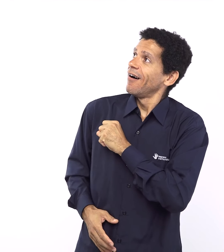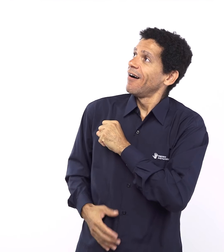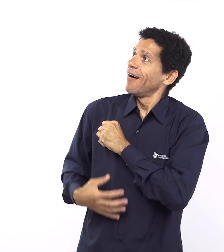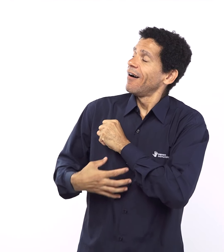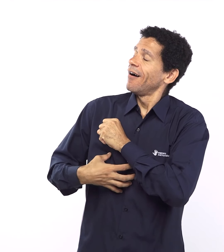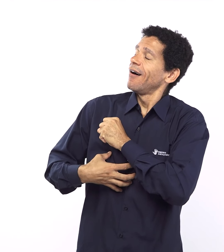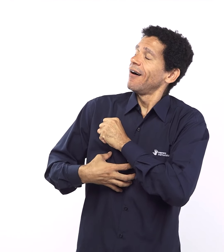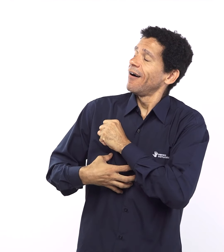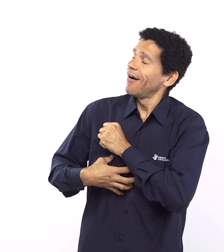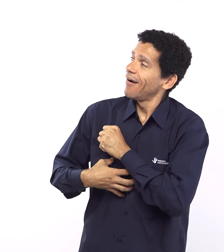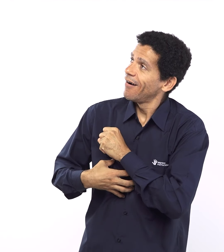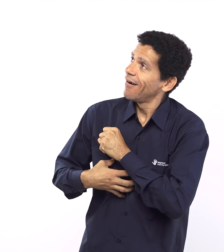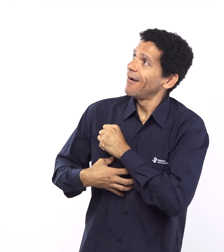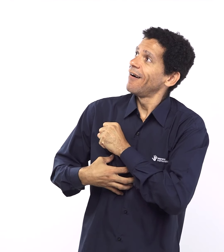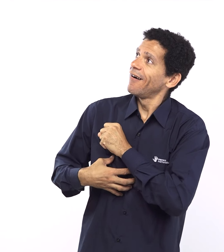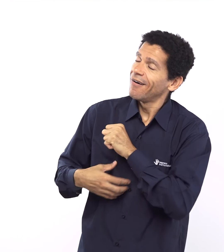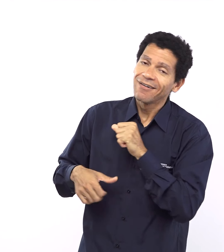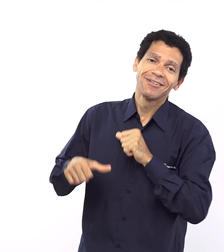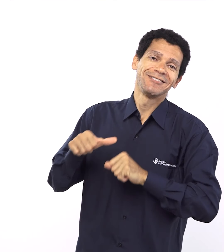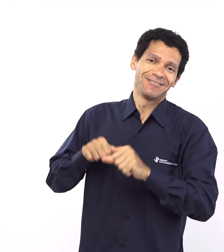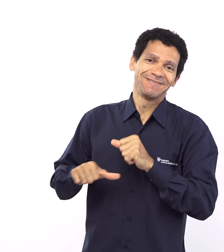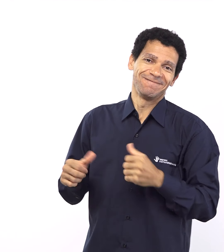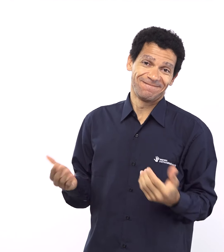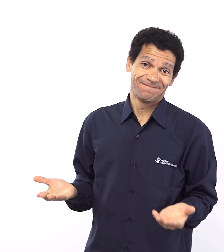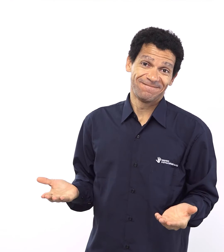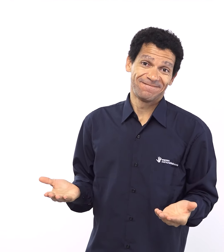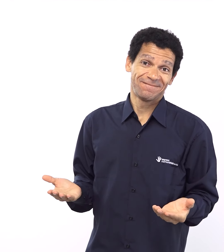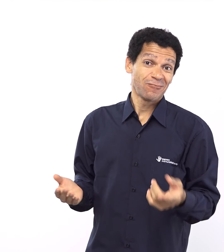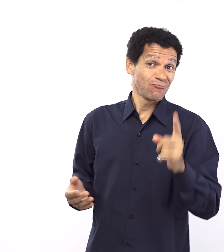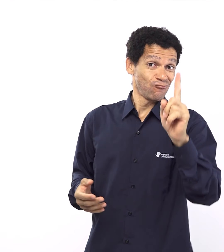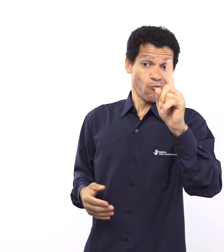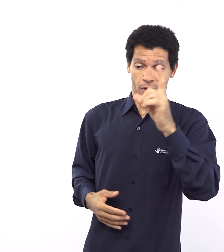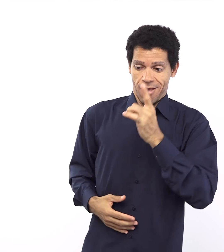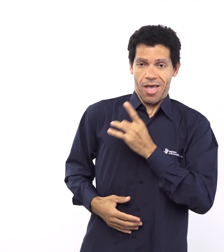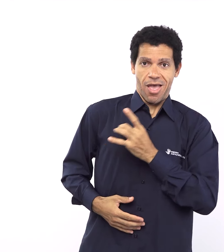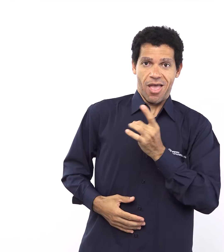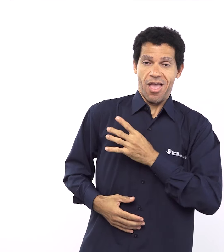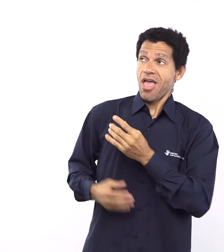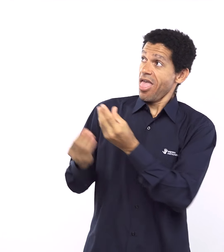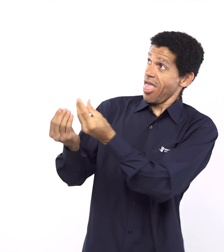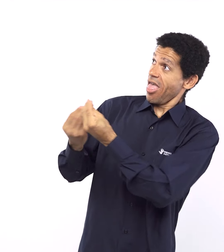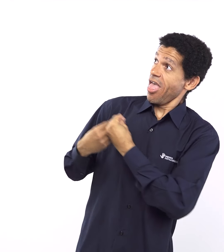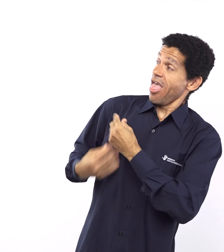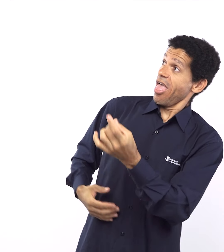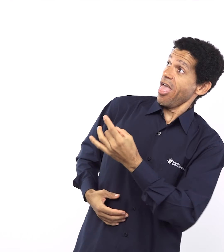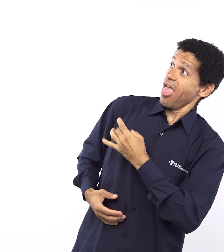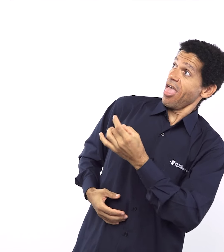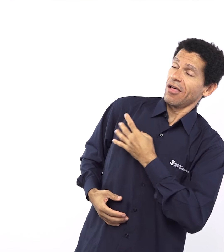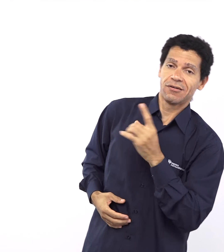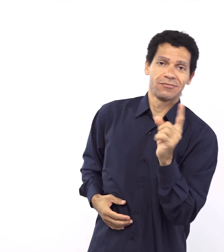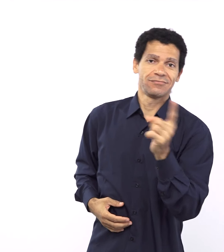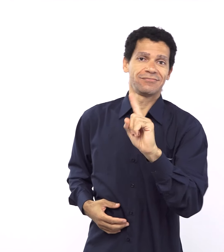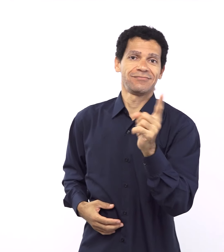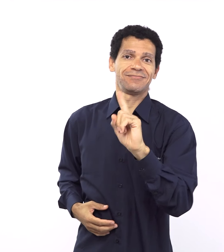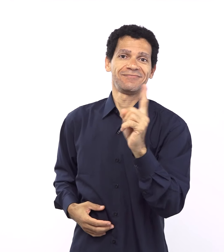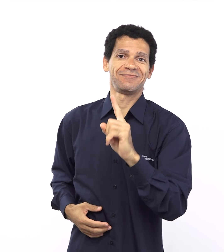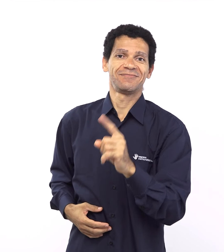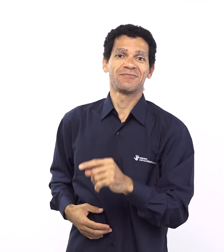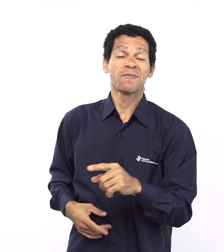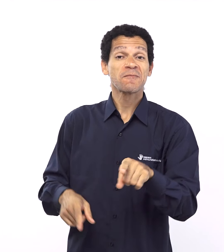não é a manipulação da culpa não é a manifestação do juízo ou a pregação do caos que transforma a vida das